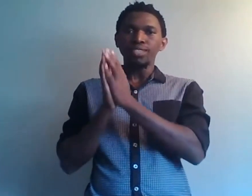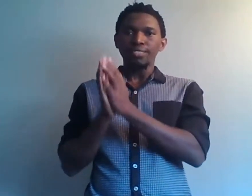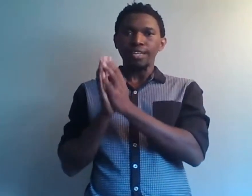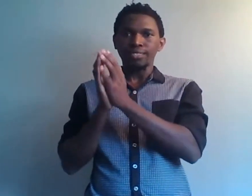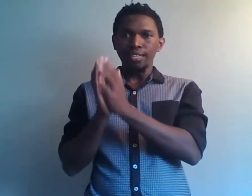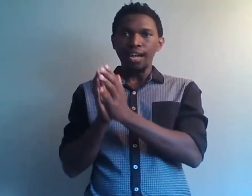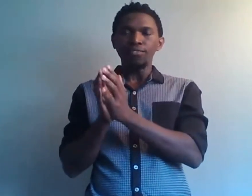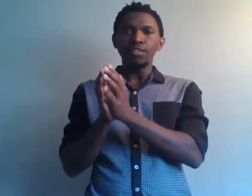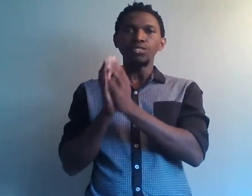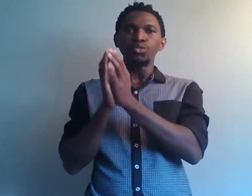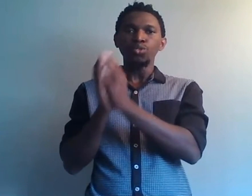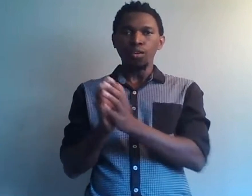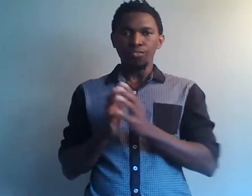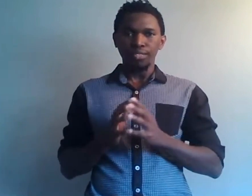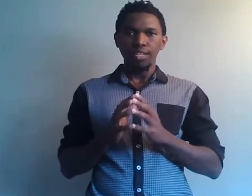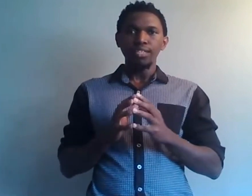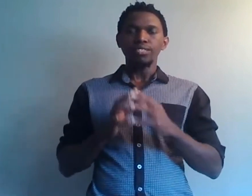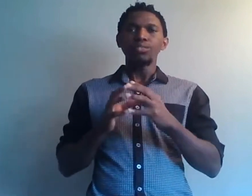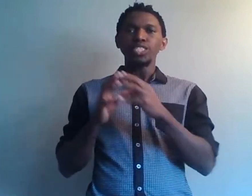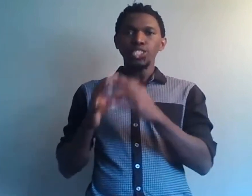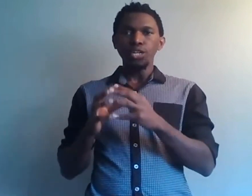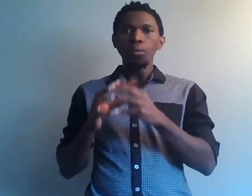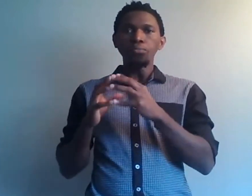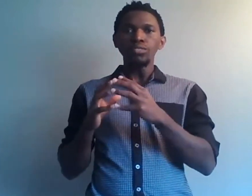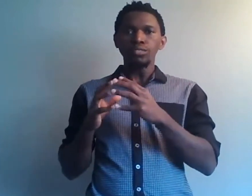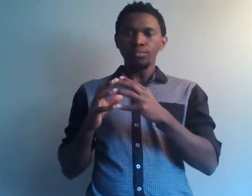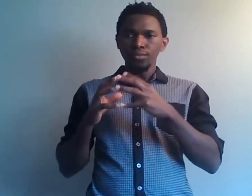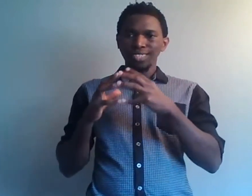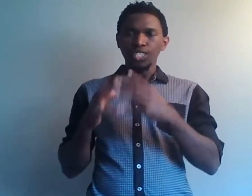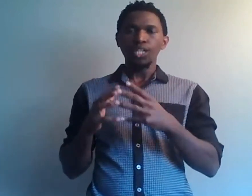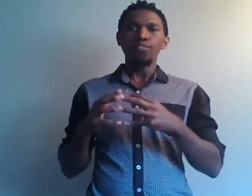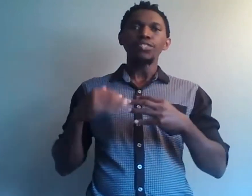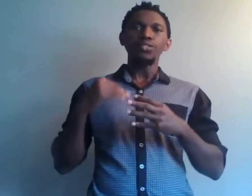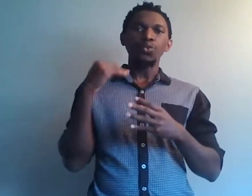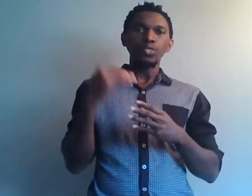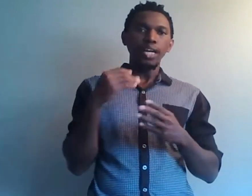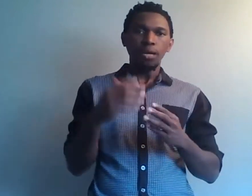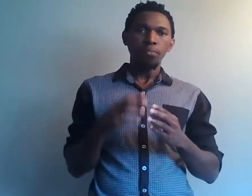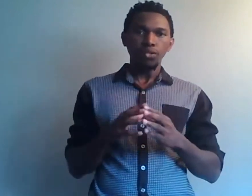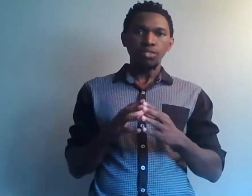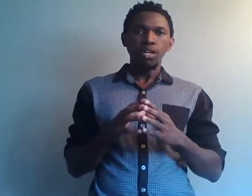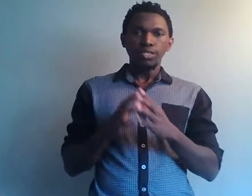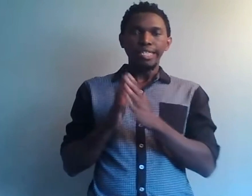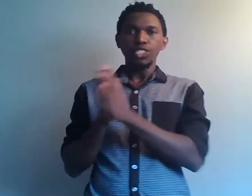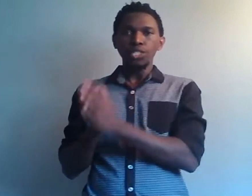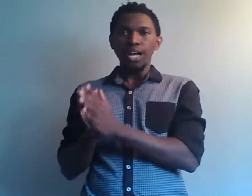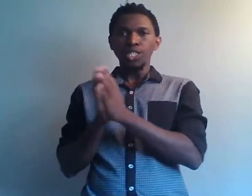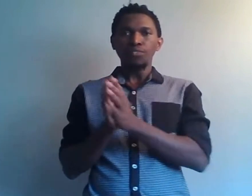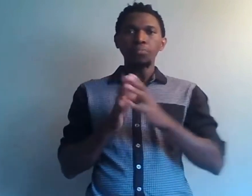être esclaves de toi en fait. Que les gens puissent à chaque fois venir cogner à ta porte, que les gens à chaque fois